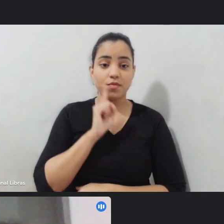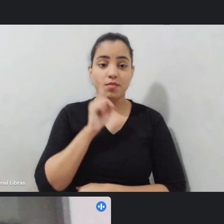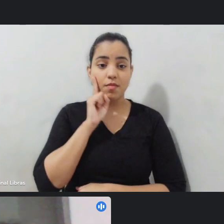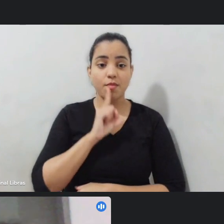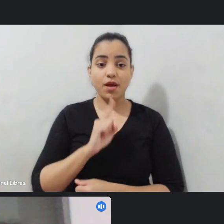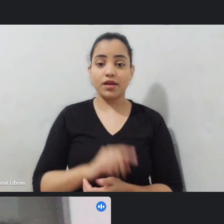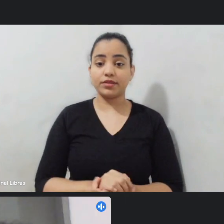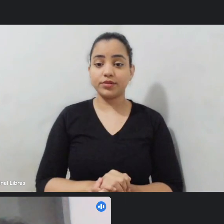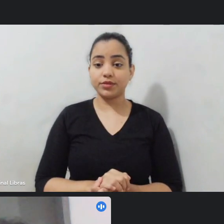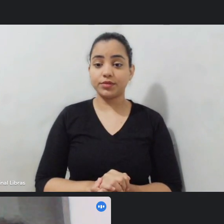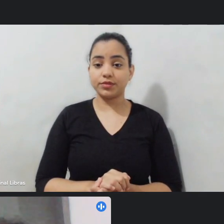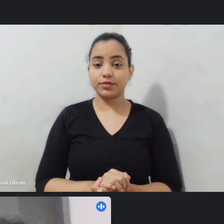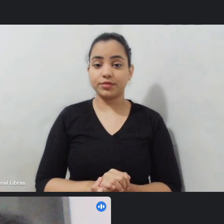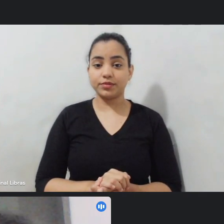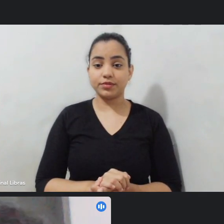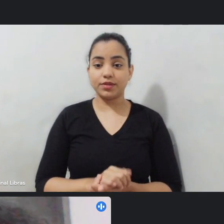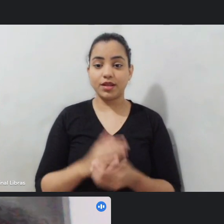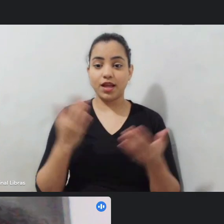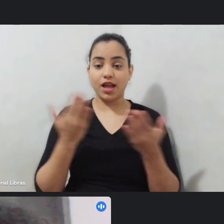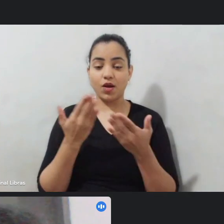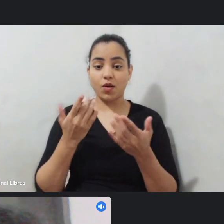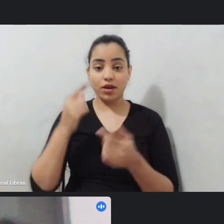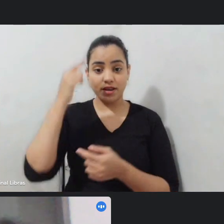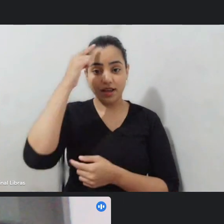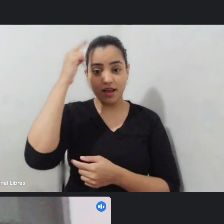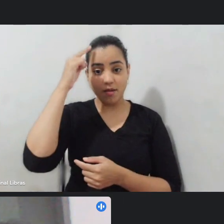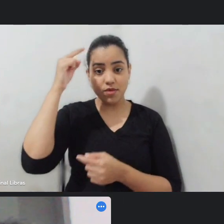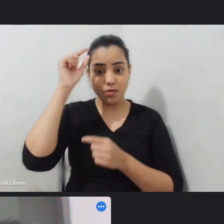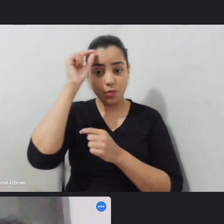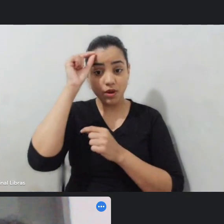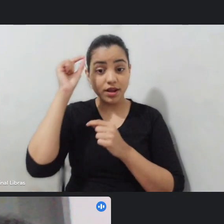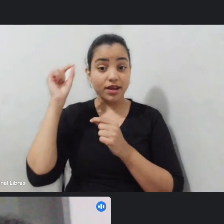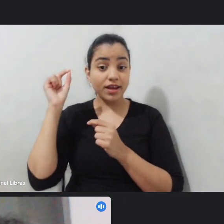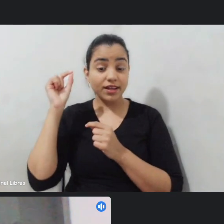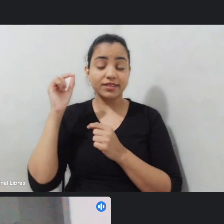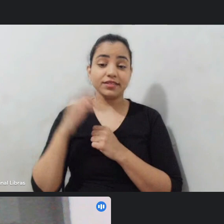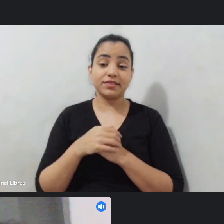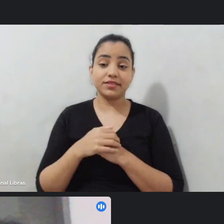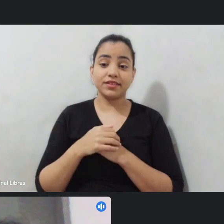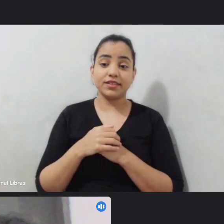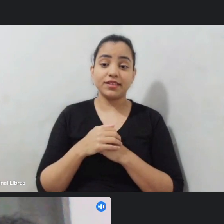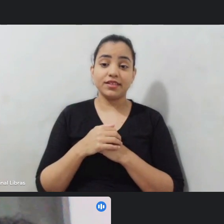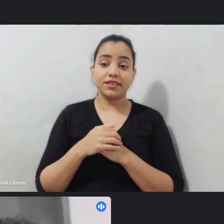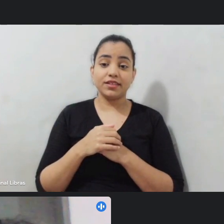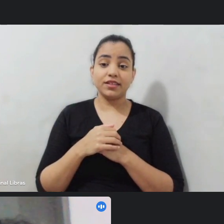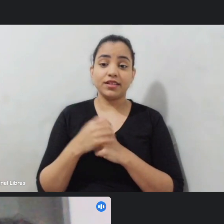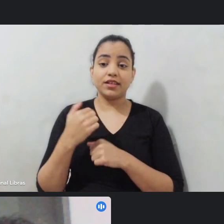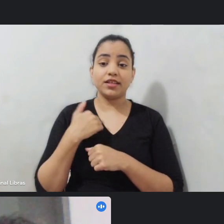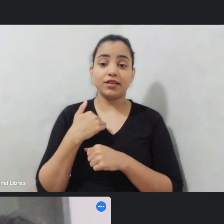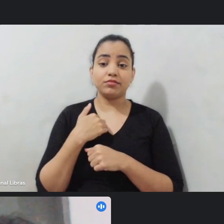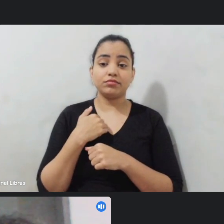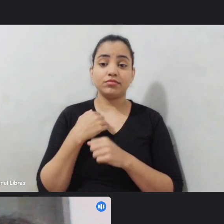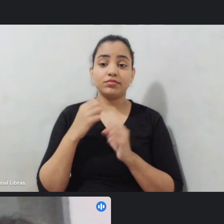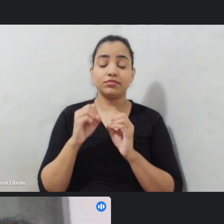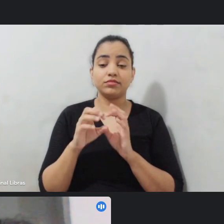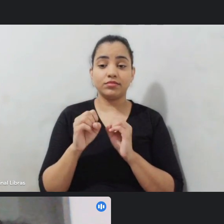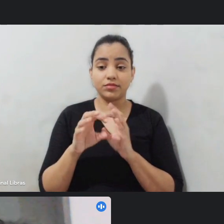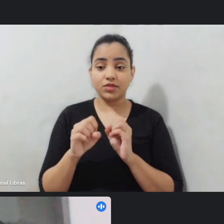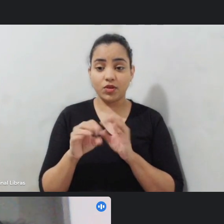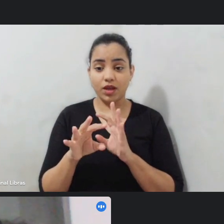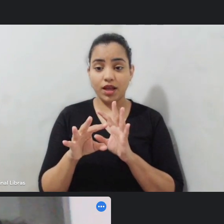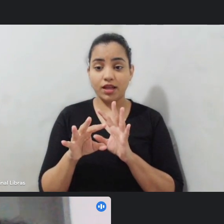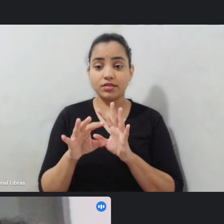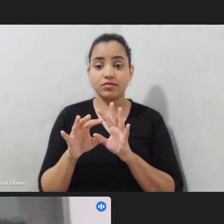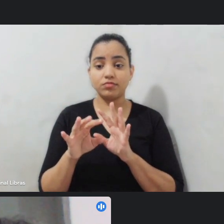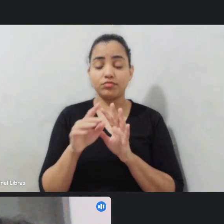resolvi agora deixar o cabelo crescer depois de muito tempo eu sou educador cultural popular sou